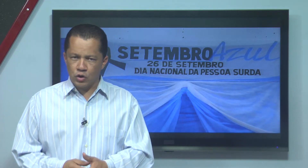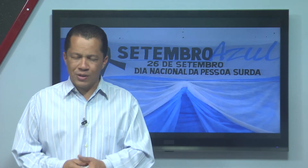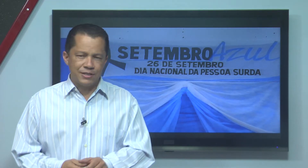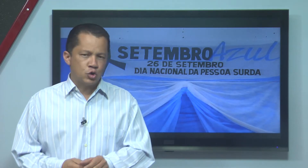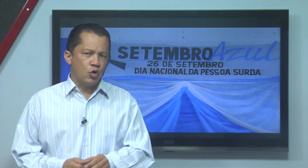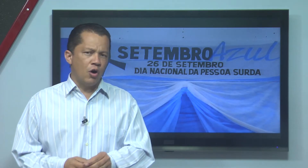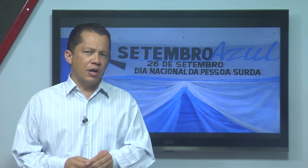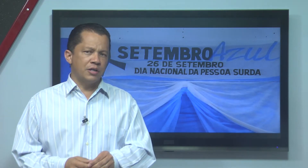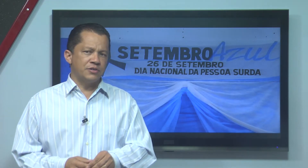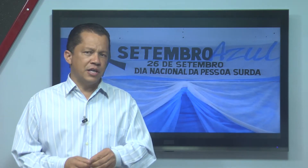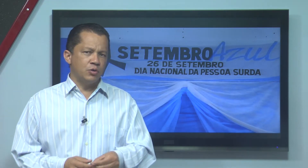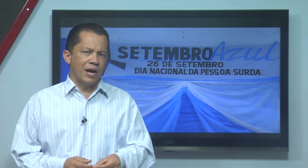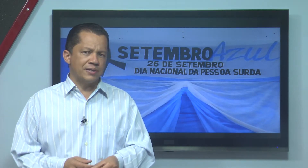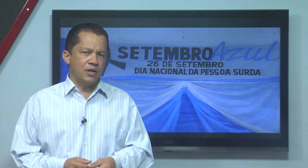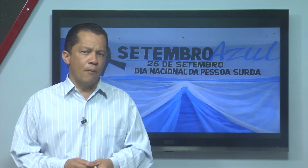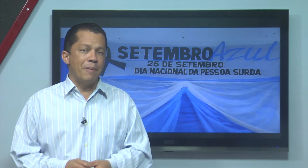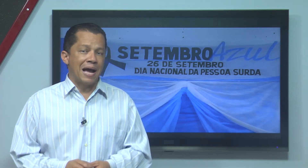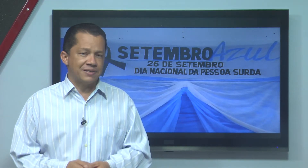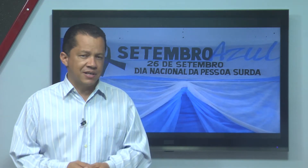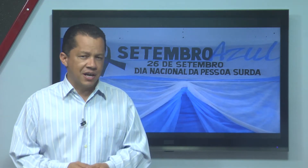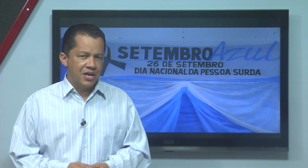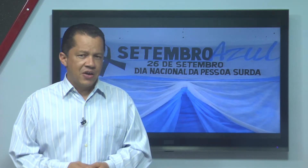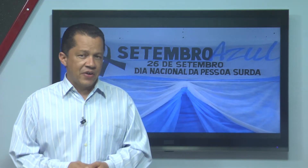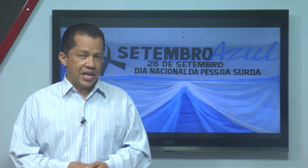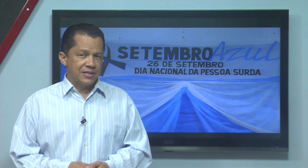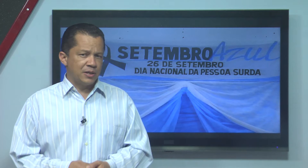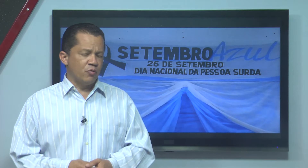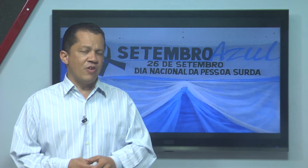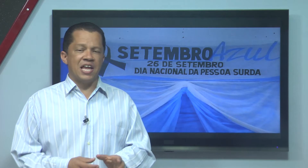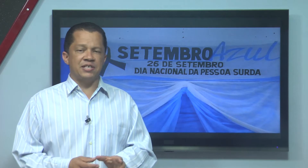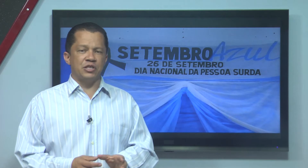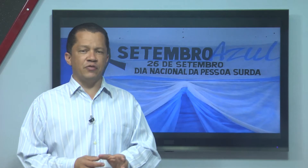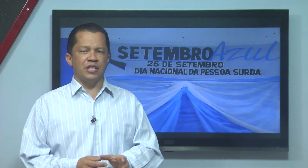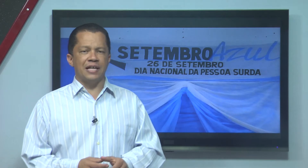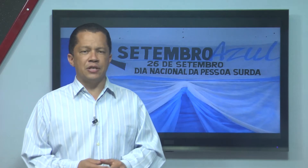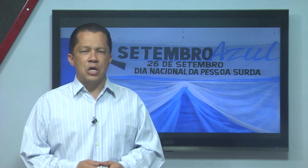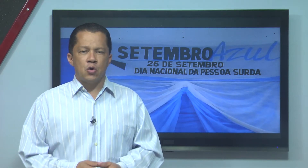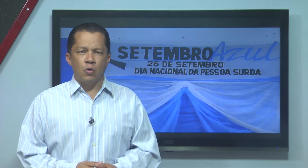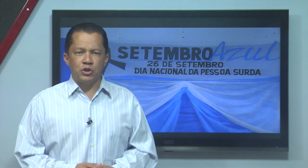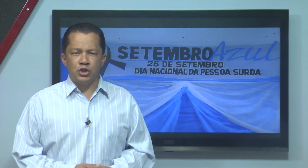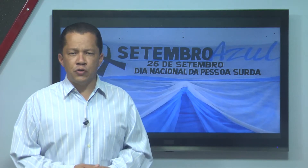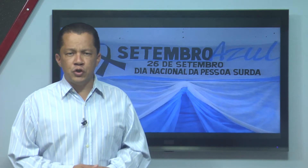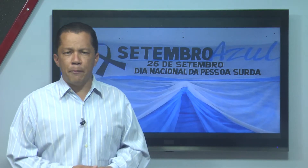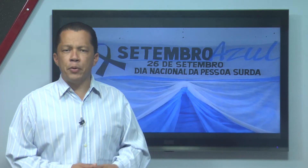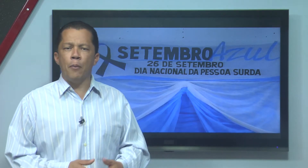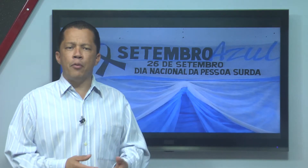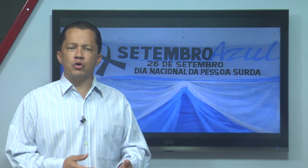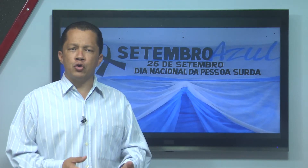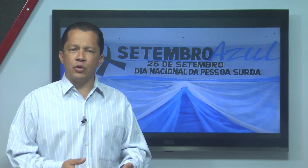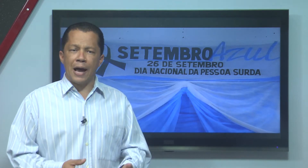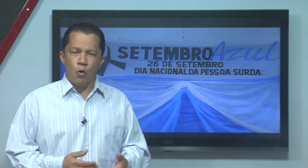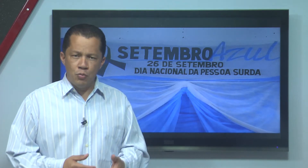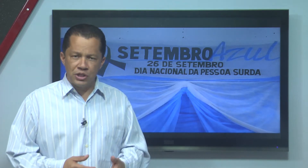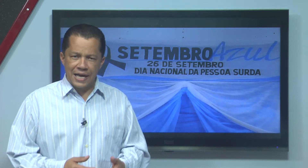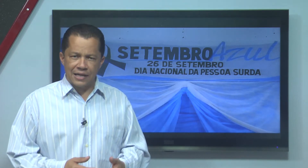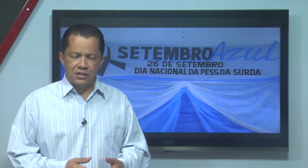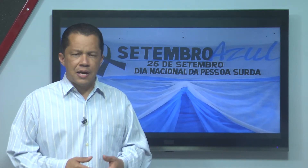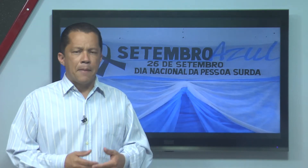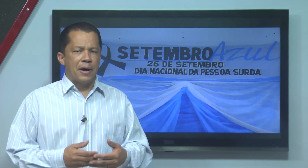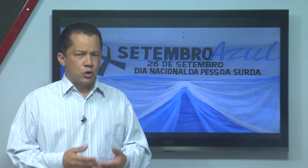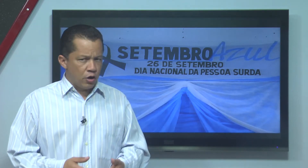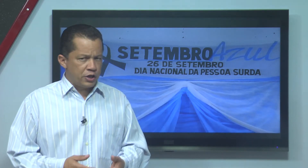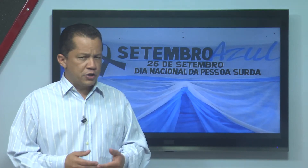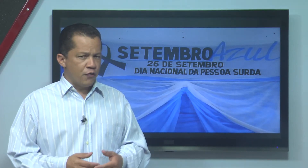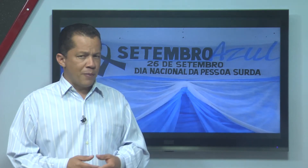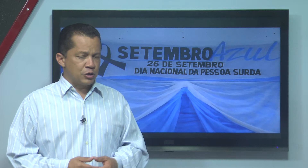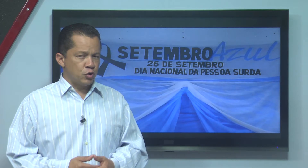pedagógico As escolas de educação básica vem realizando várias atividades Com o objetivo de proporcionar à comunidade